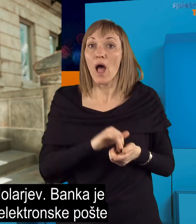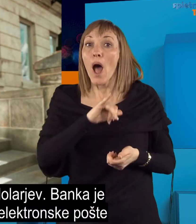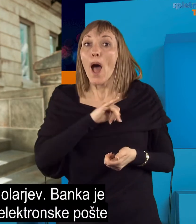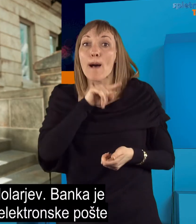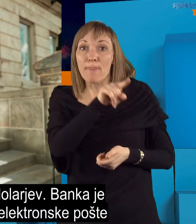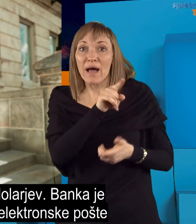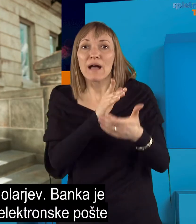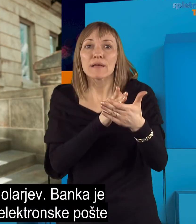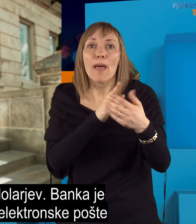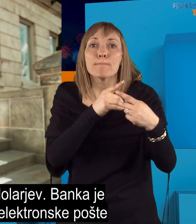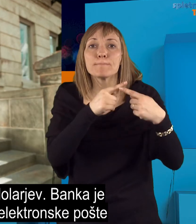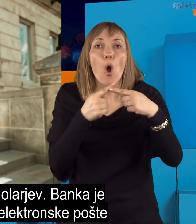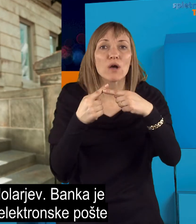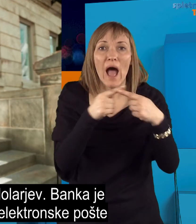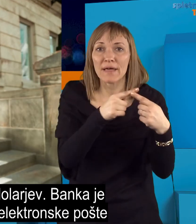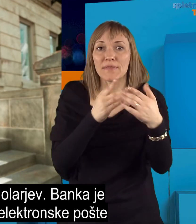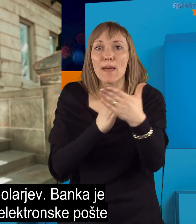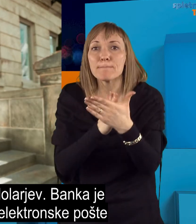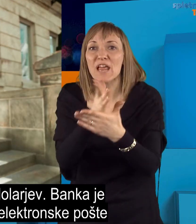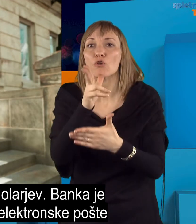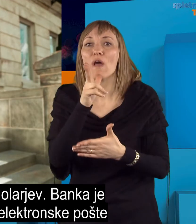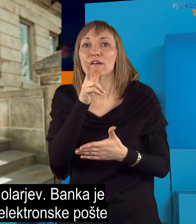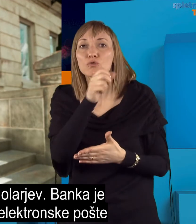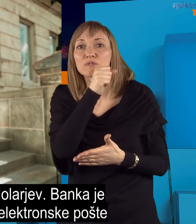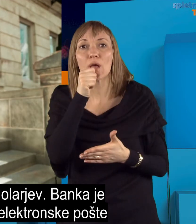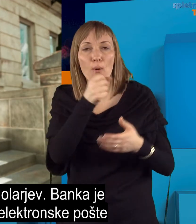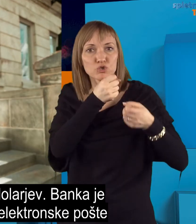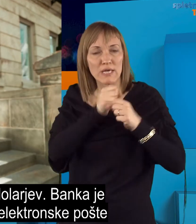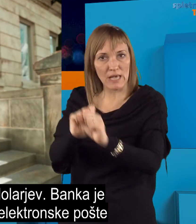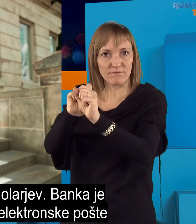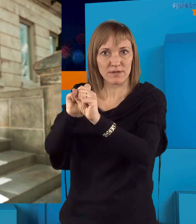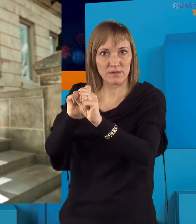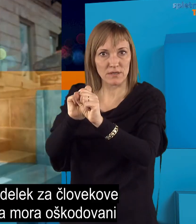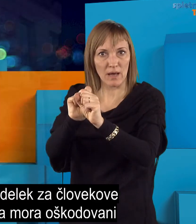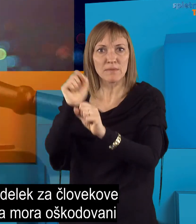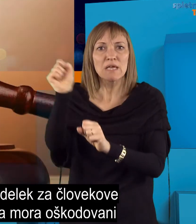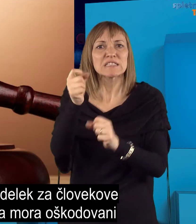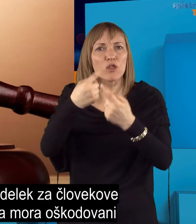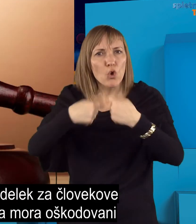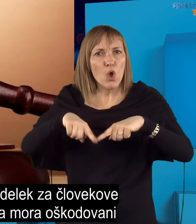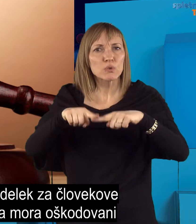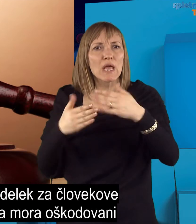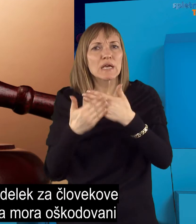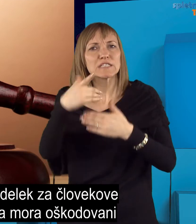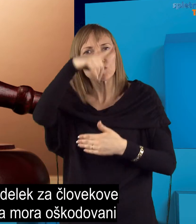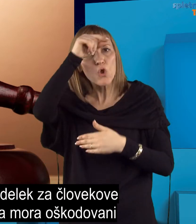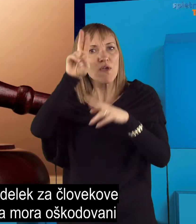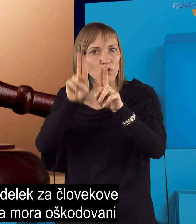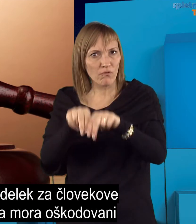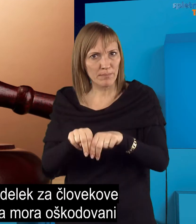Banka je pogajanja preko elektronske pošte zavrnila, zato je oddelek za človekove pravice razhodil, da